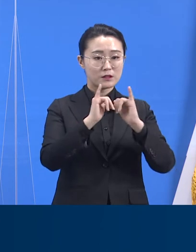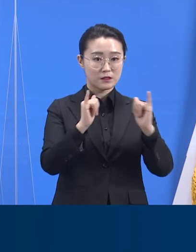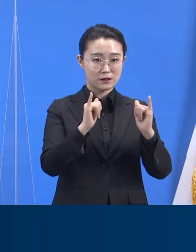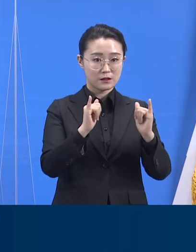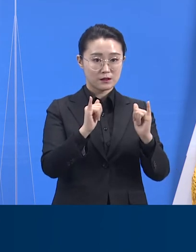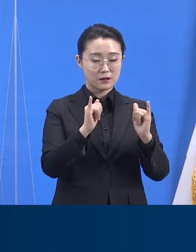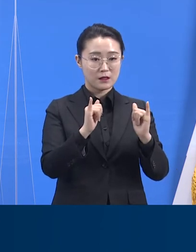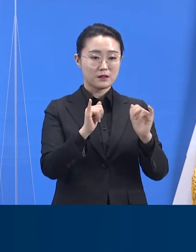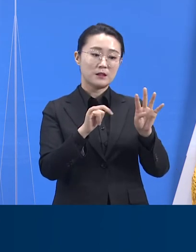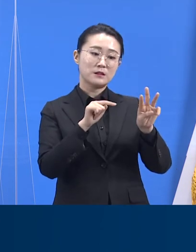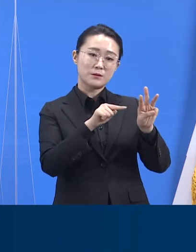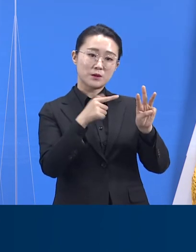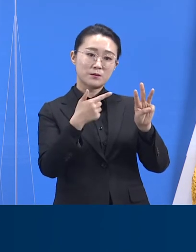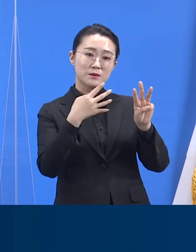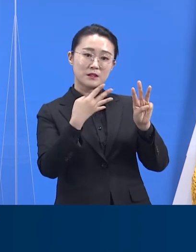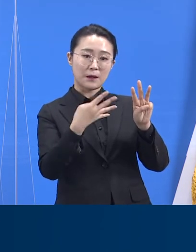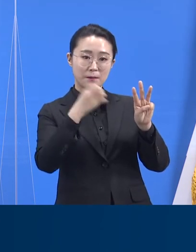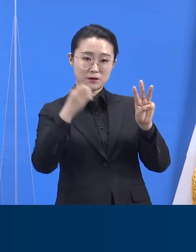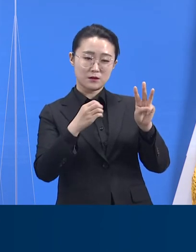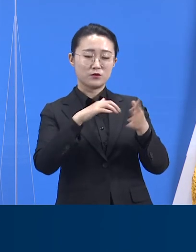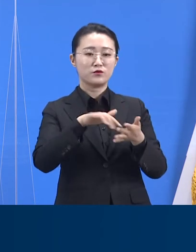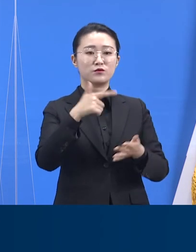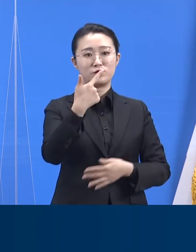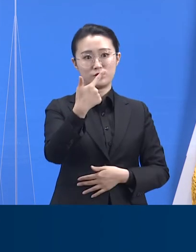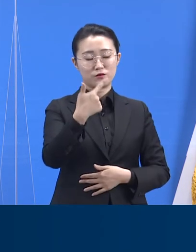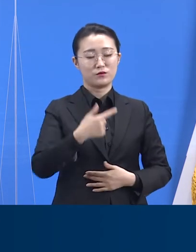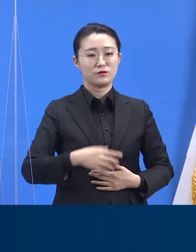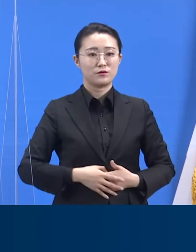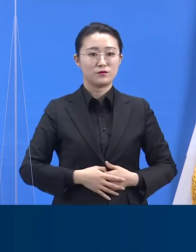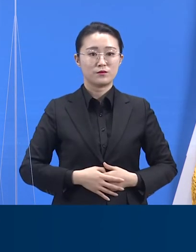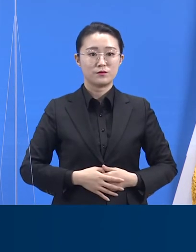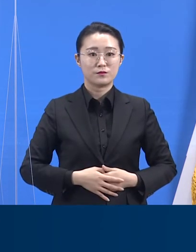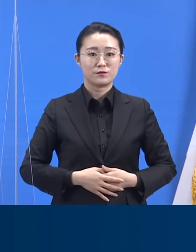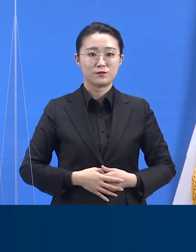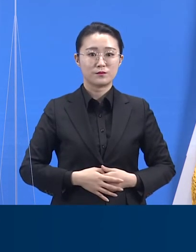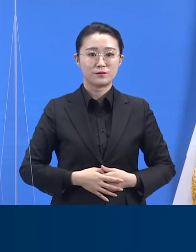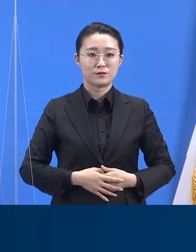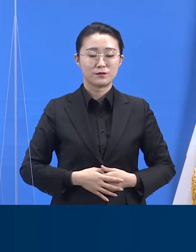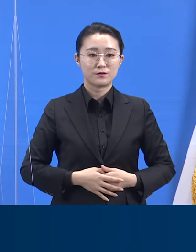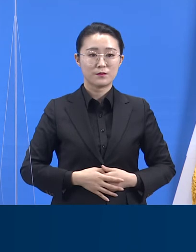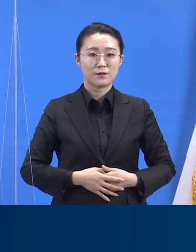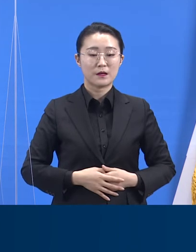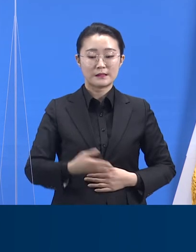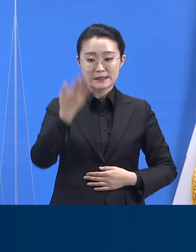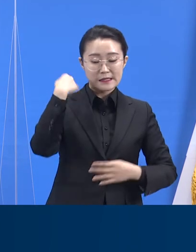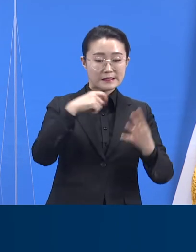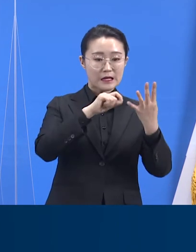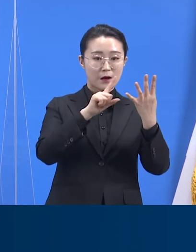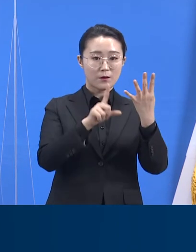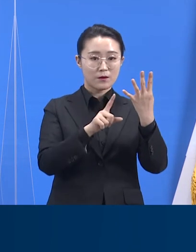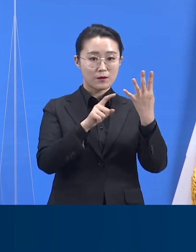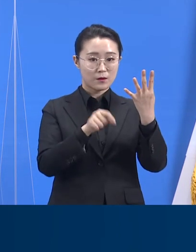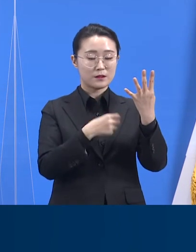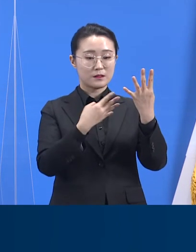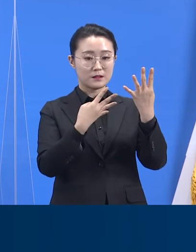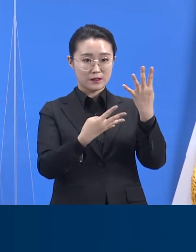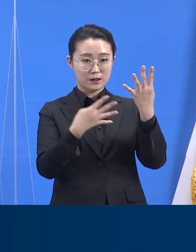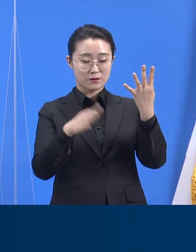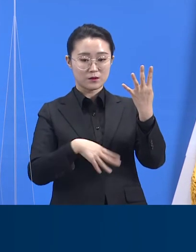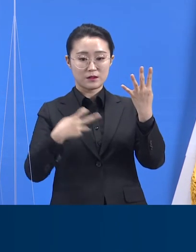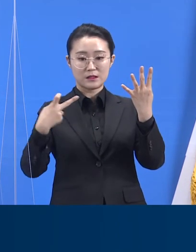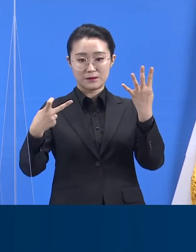.4% 6명이었습니다. 지난 4월 4일부터 4월 10일까지 일주일간